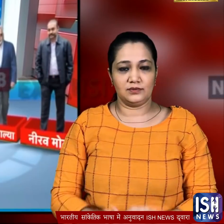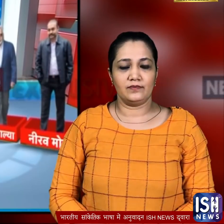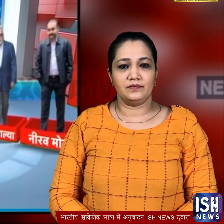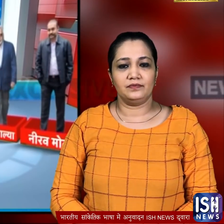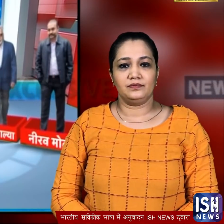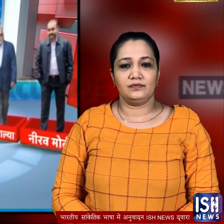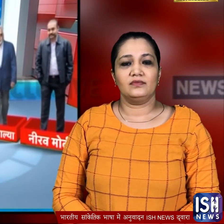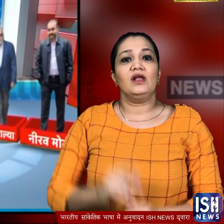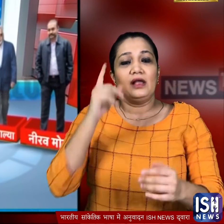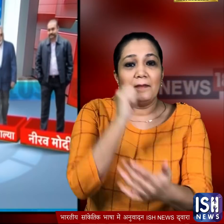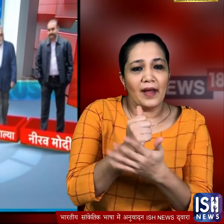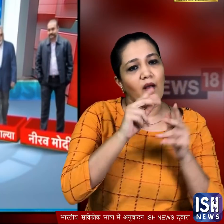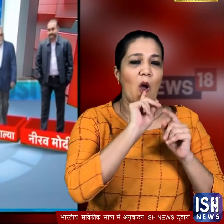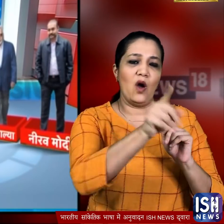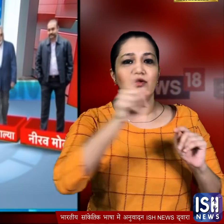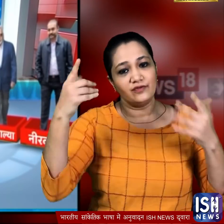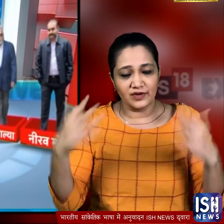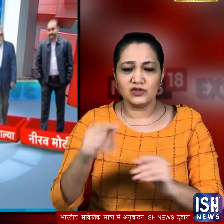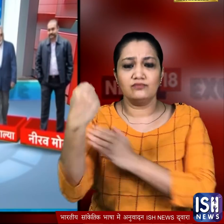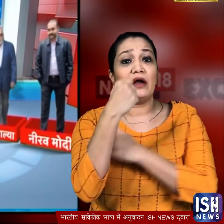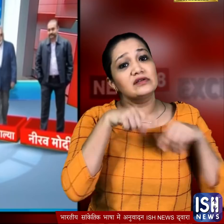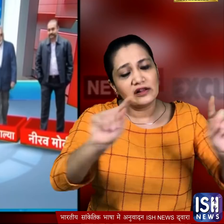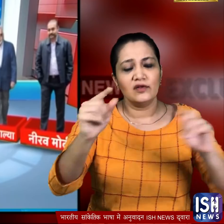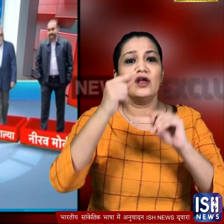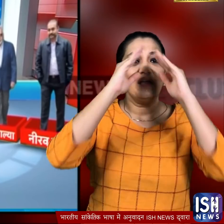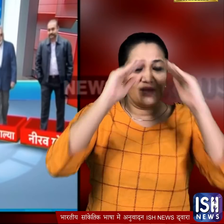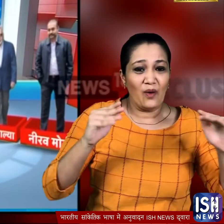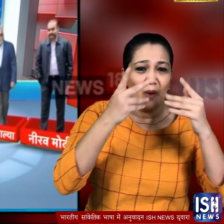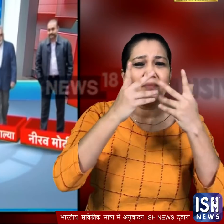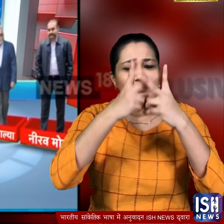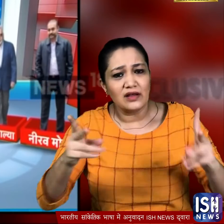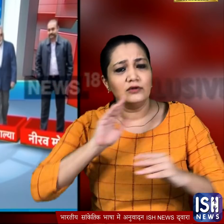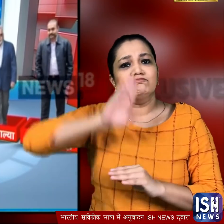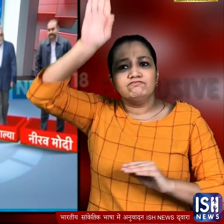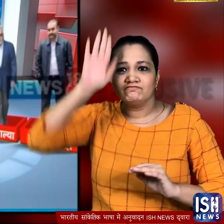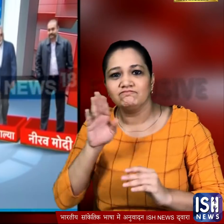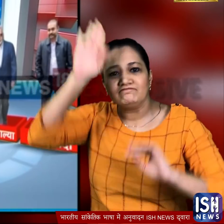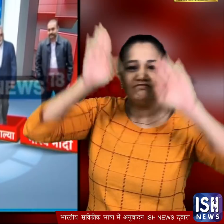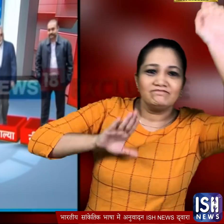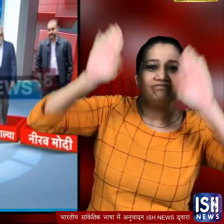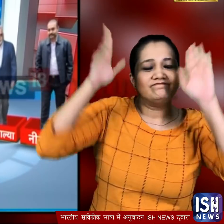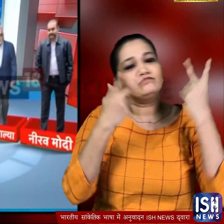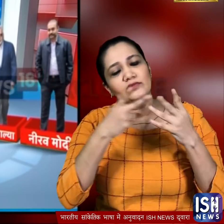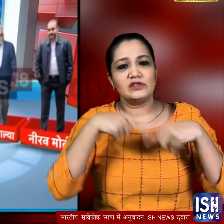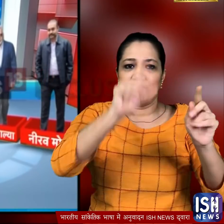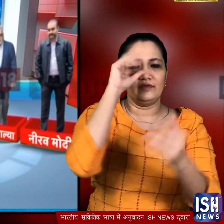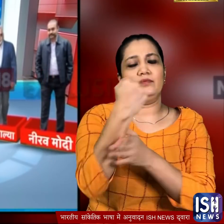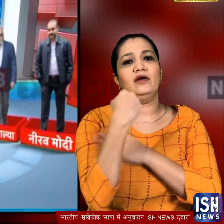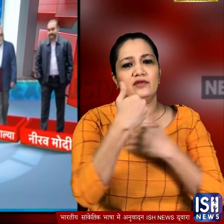साथ ही उन बैंकों को अब ये अधिकार होगा कि वो उन संपत्तियों की नीलामी कर सके मनी लॉंडरिंग आक्ट के तहट एडी ने इन तीनों की 18